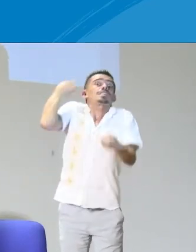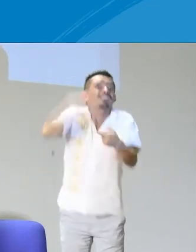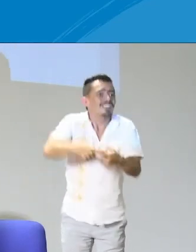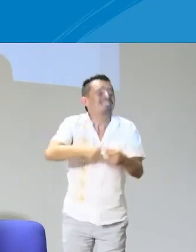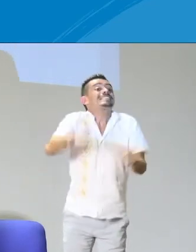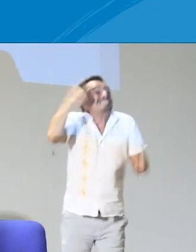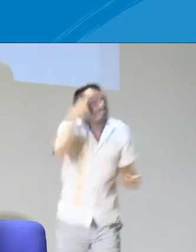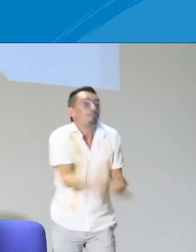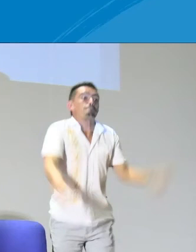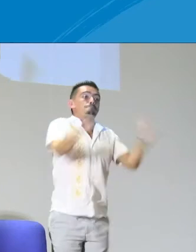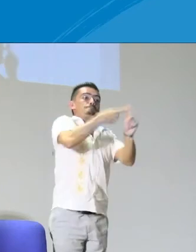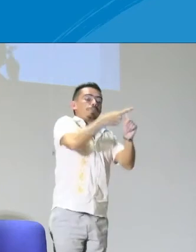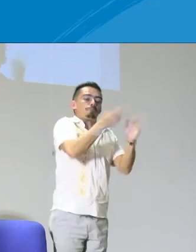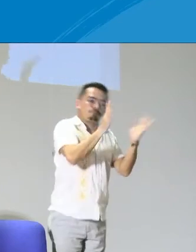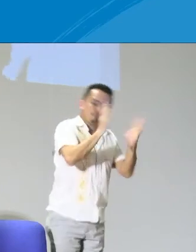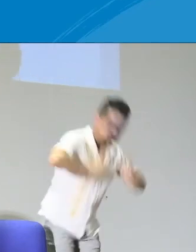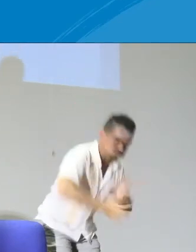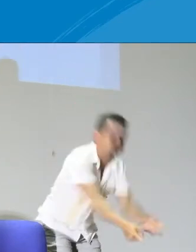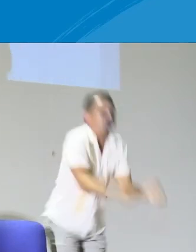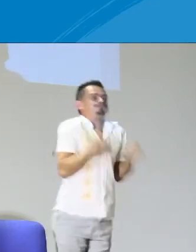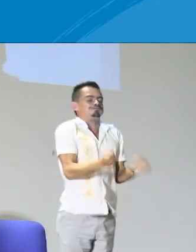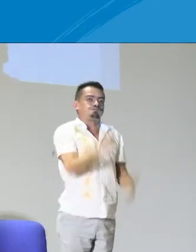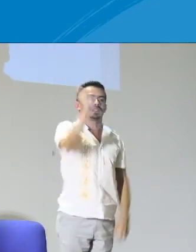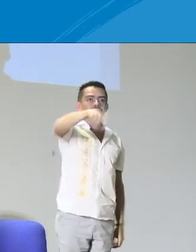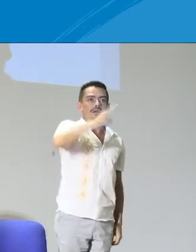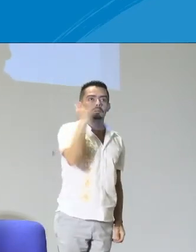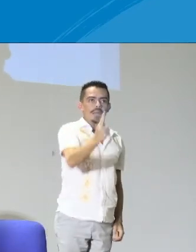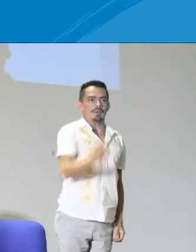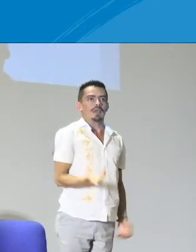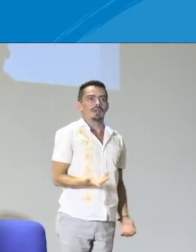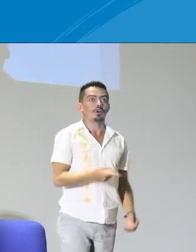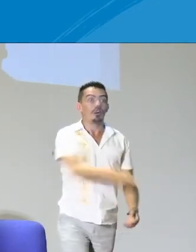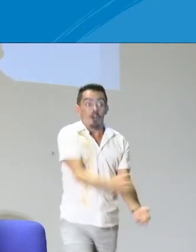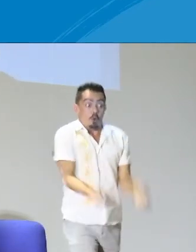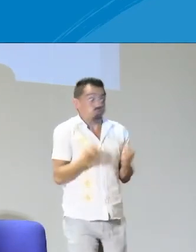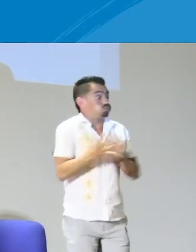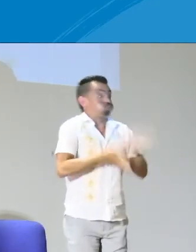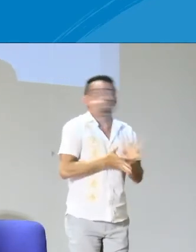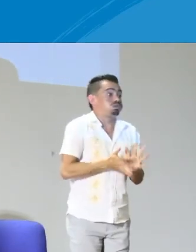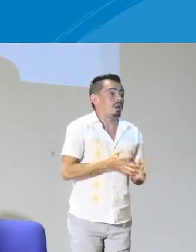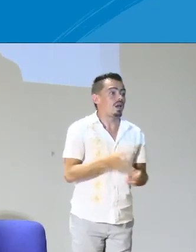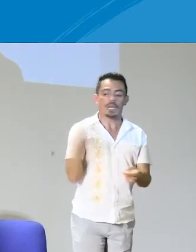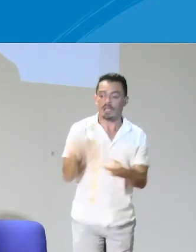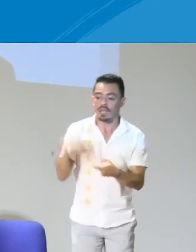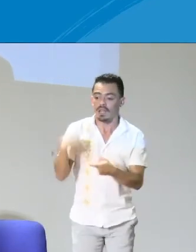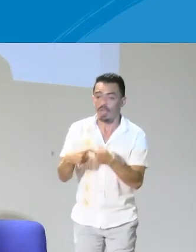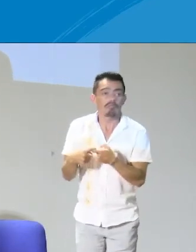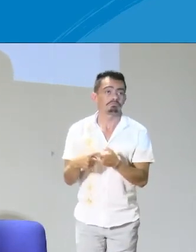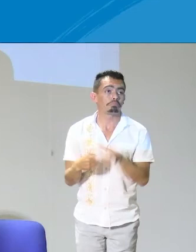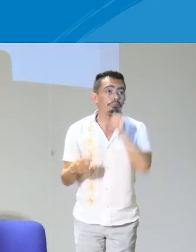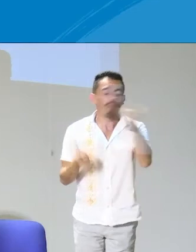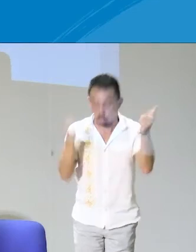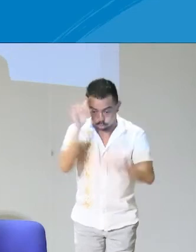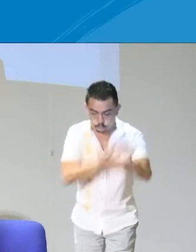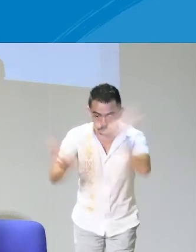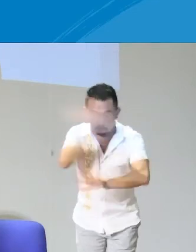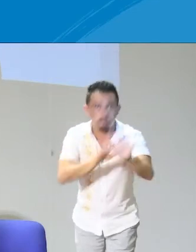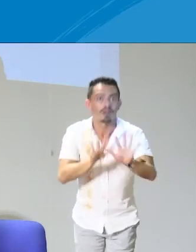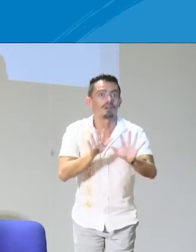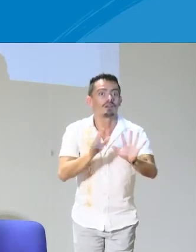veces empieza esa preocupación de que el español es muy importante para su futuro y usted tiene que aprenderlo. Entonces, es importante no tener esos vicios